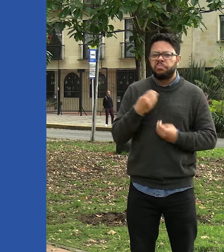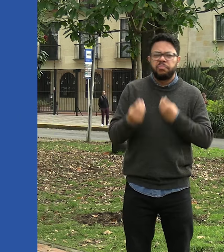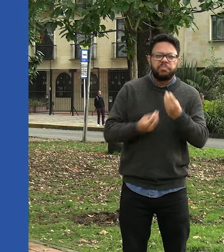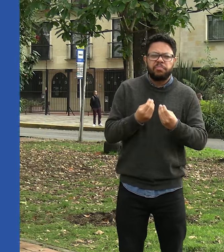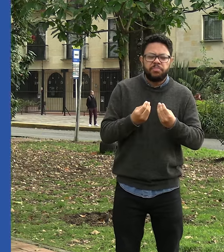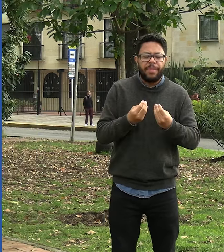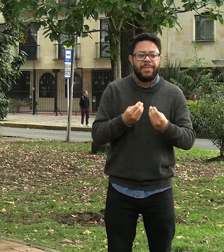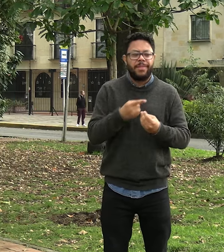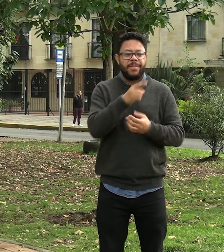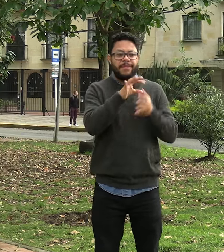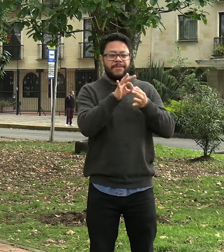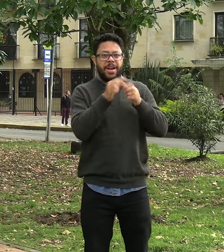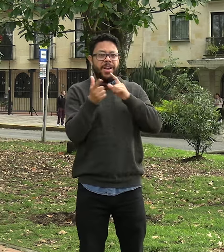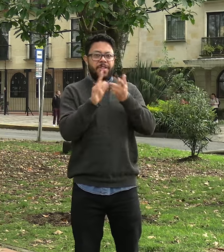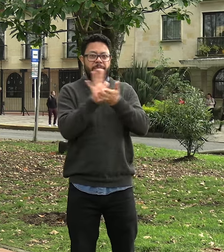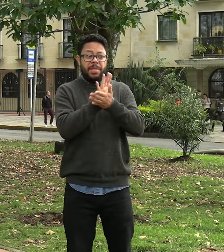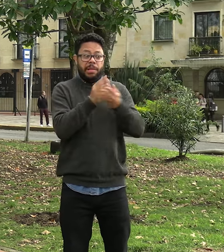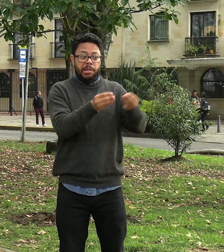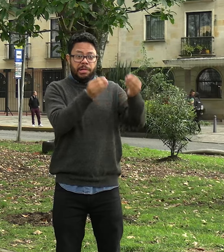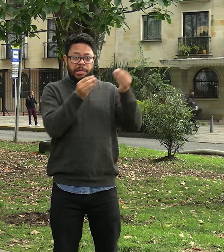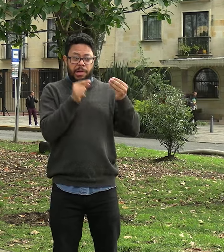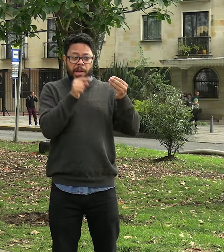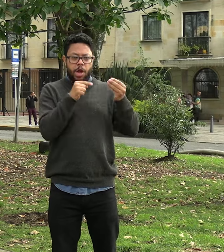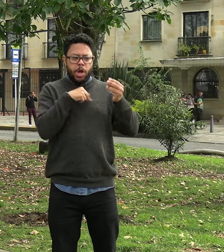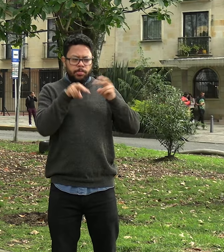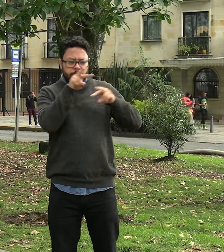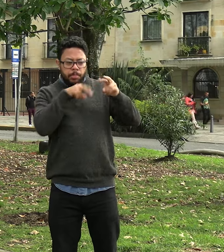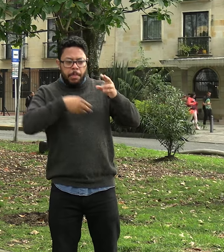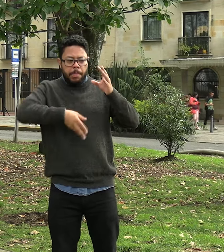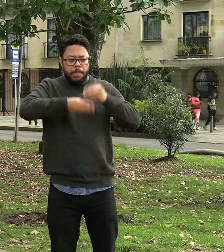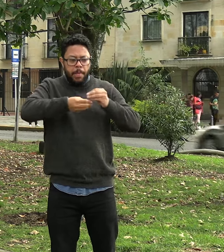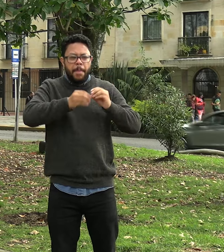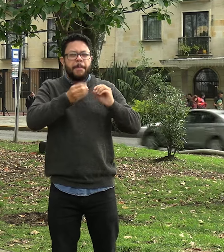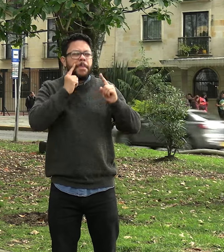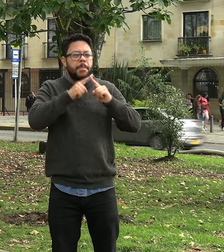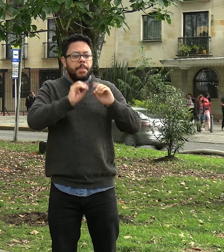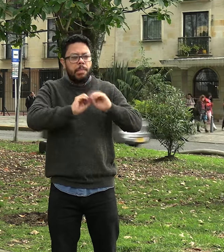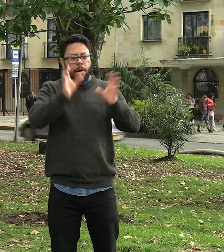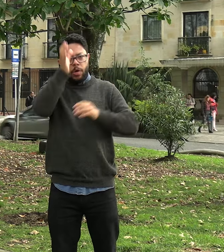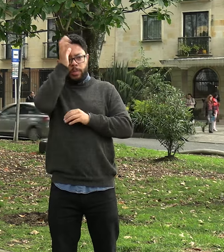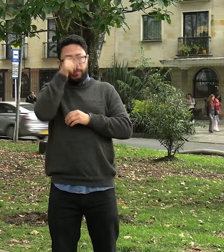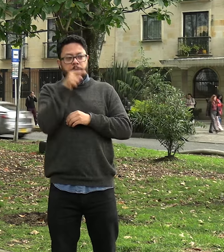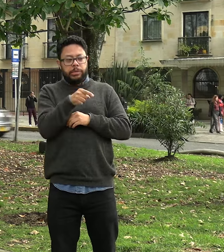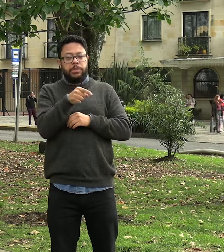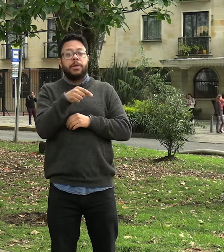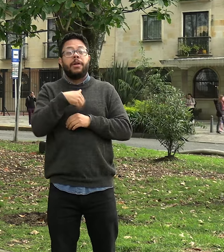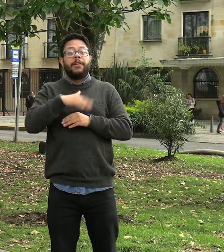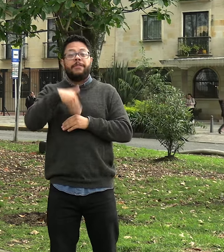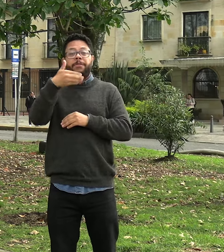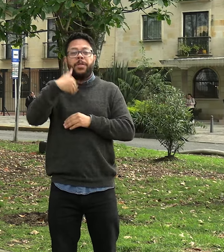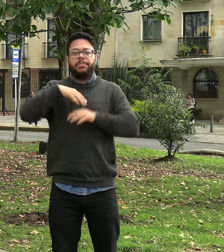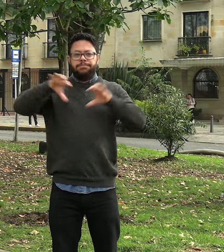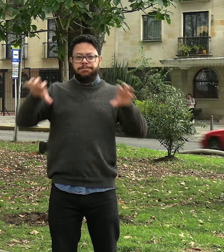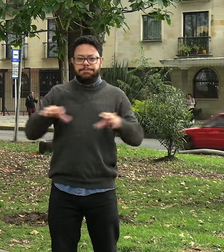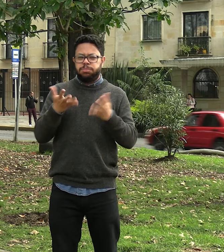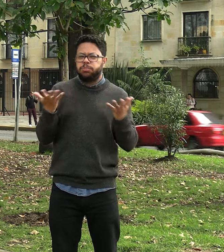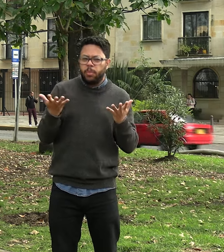identidad y cultura sorda se han dado con el trabajo previo de reunir información y añadir alguna pertinente en cuanto a